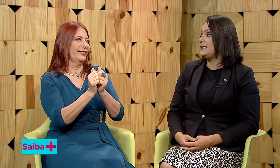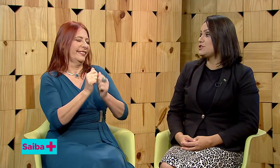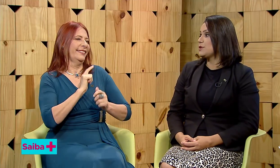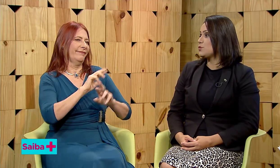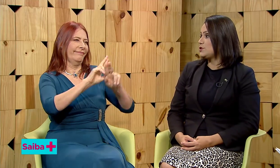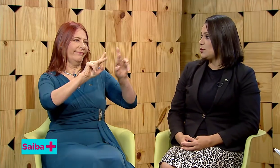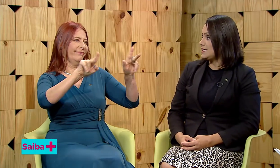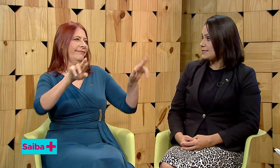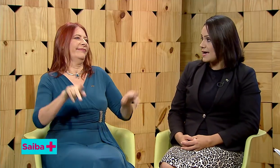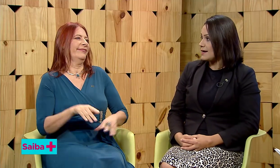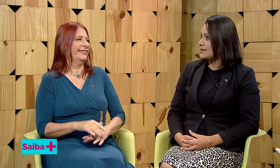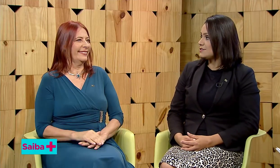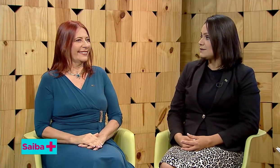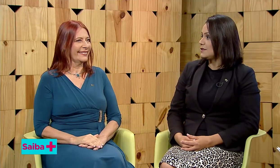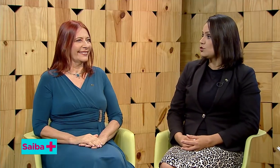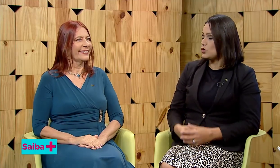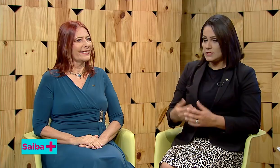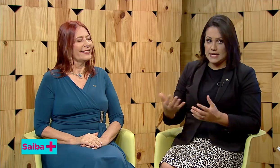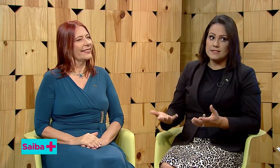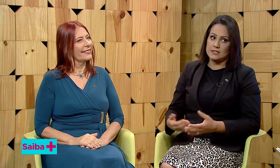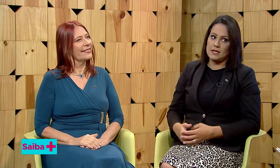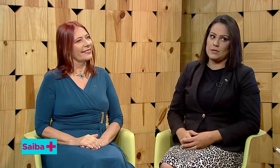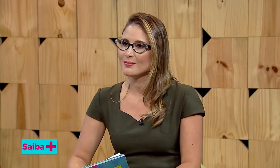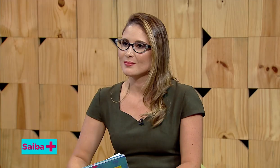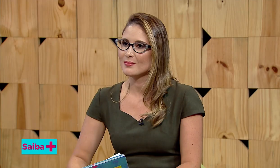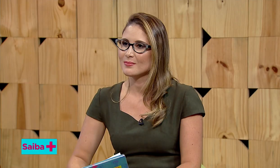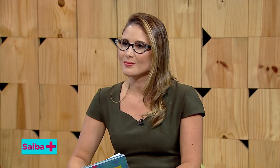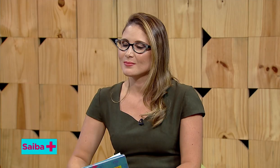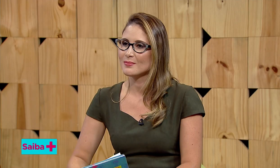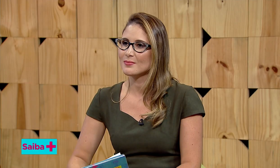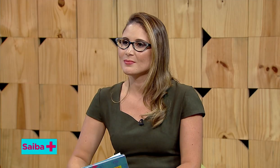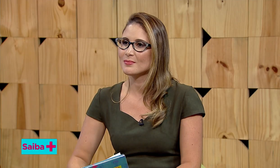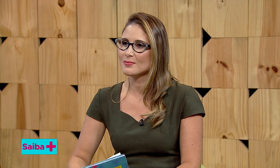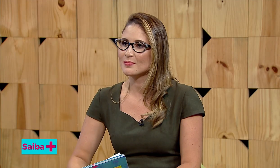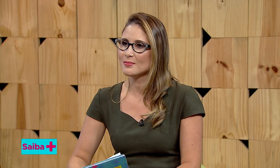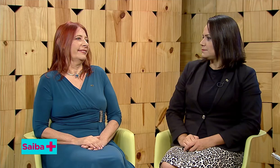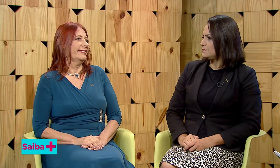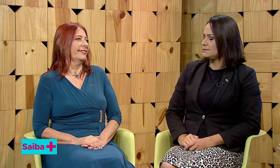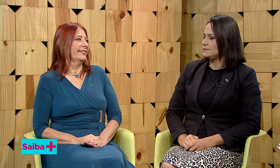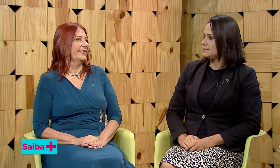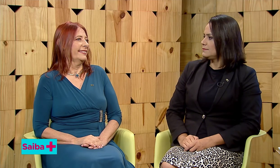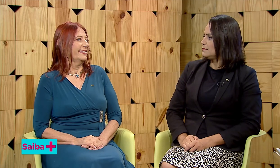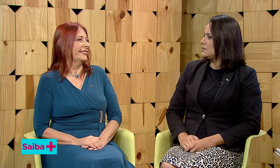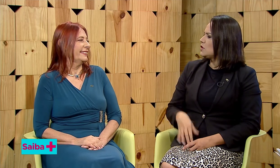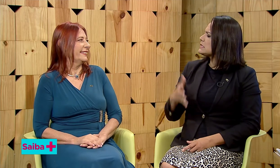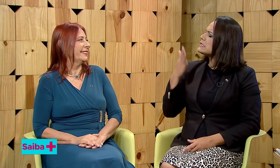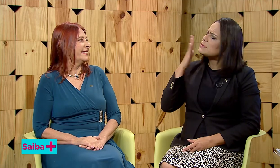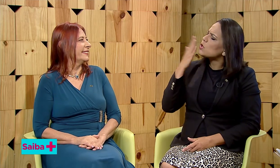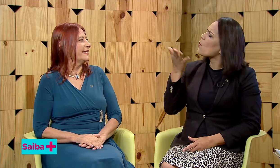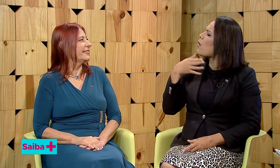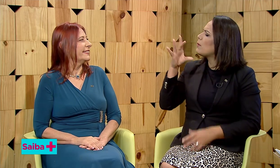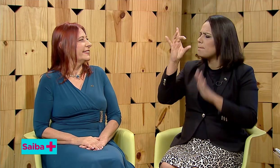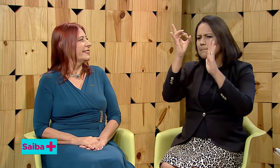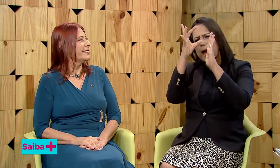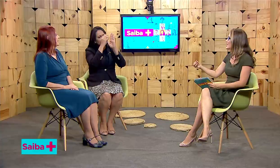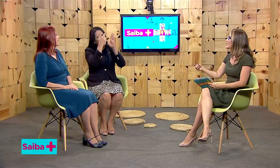das pessoas surdas cegas, todos eles estão nesse universo. Quais os critérios para a pessoa ser considerada